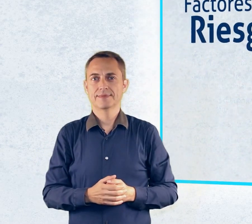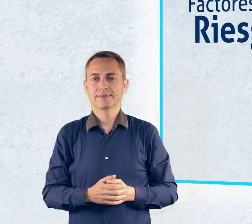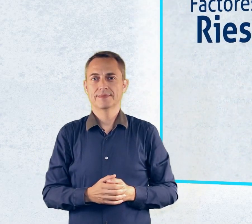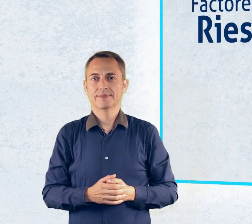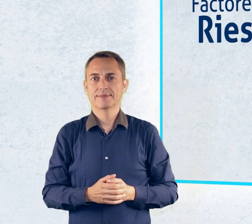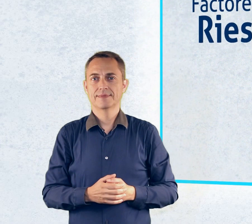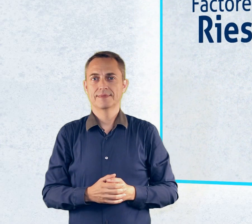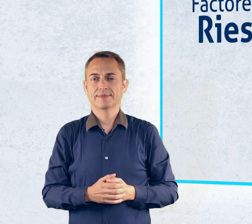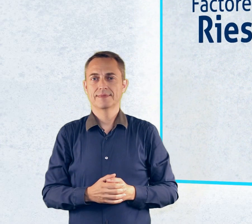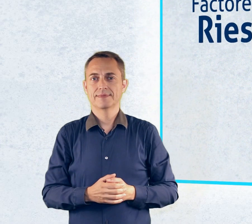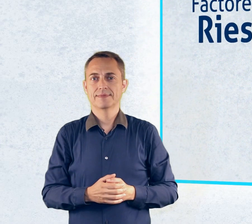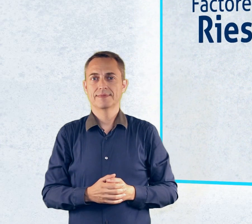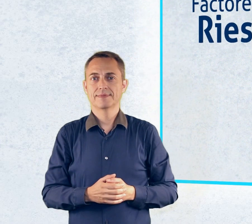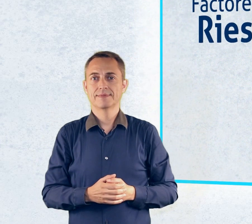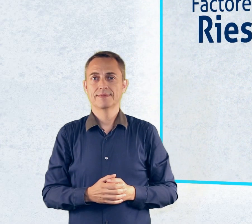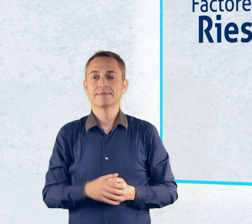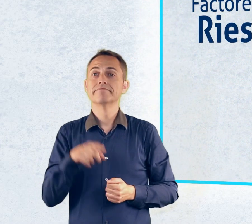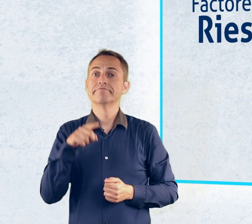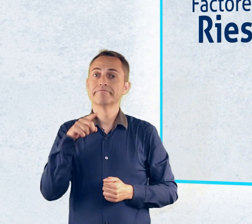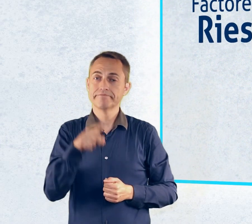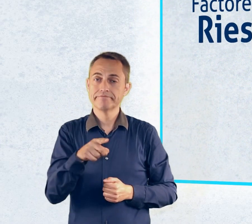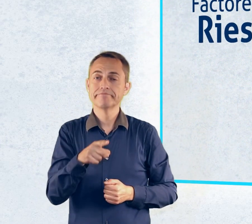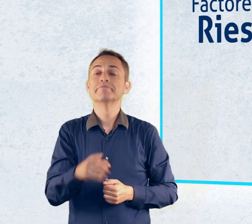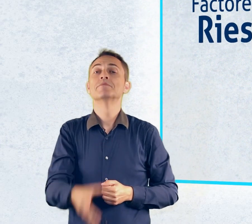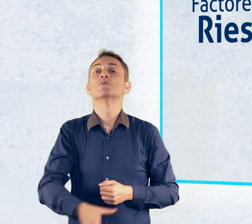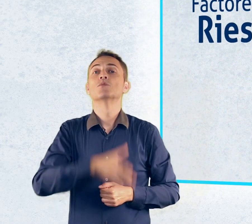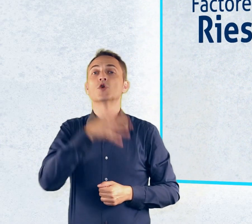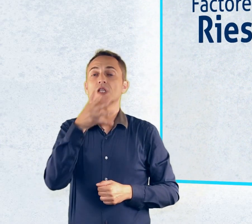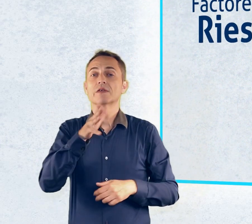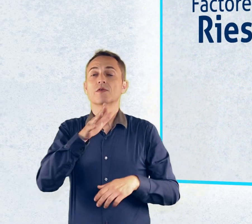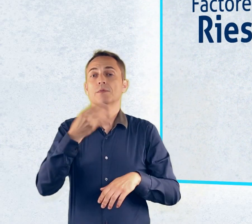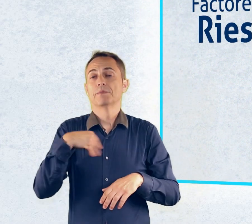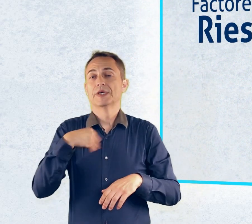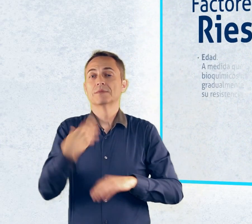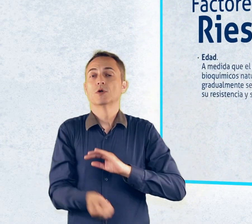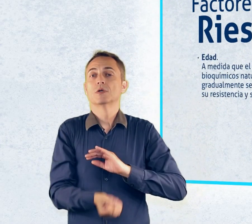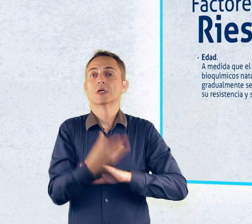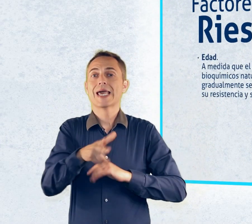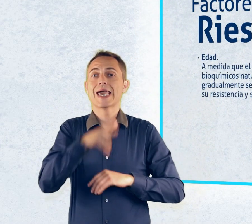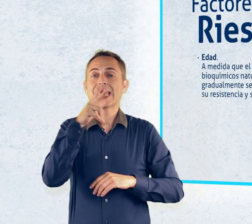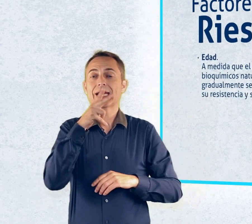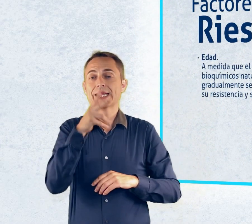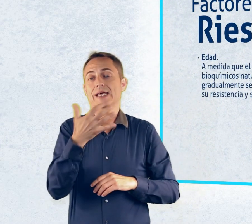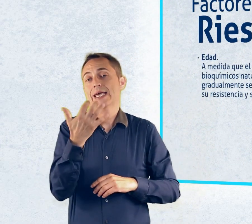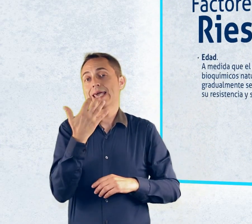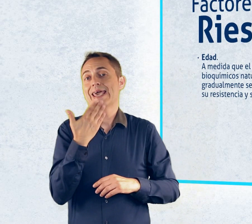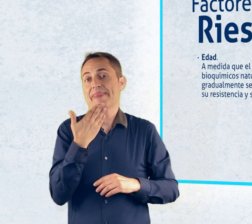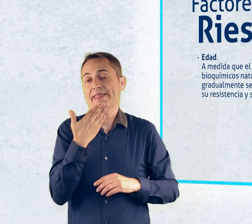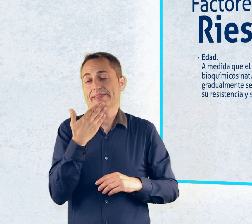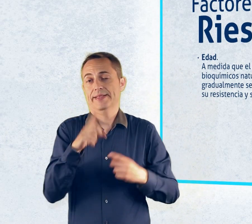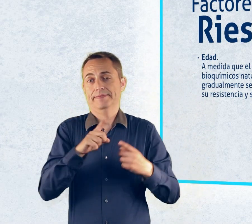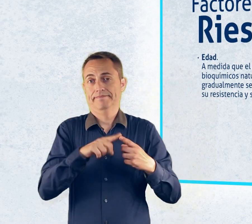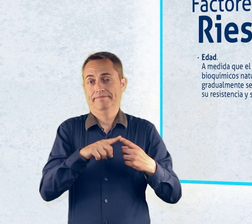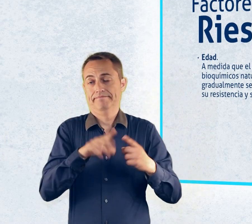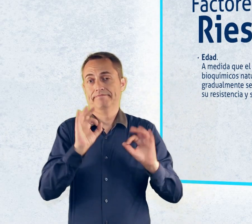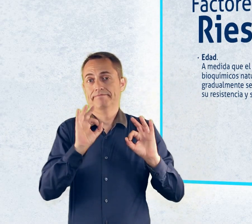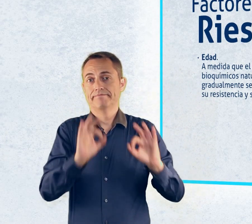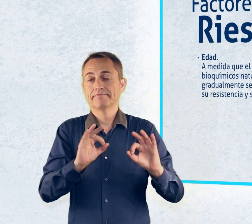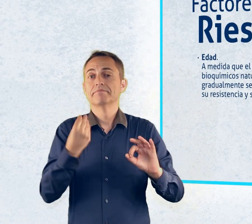De ahí, que sean factores de riesgo para desarrollar una hernia viscal, la da. Porque a medida que el cuerpo envejece, los